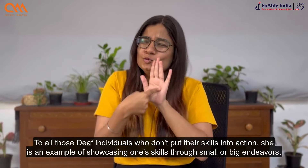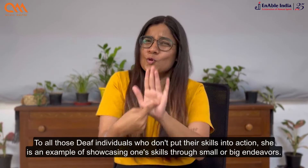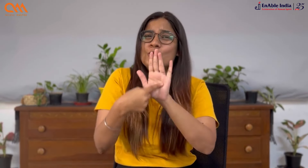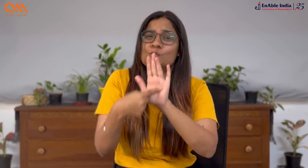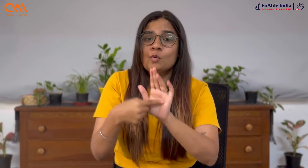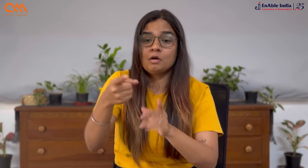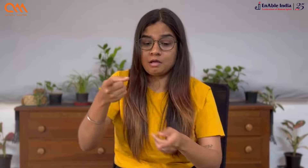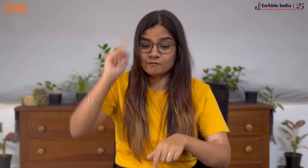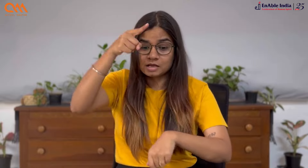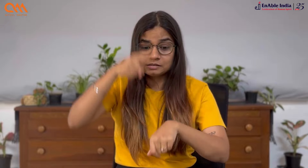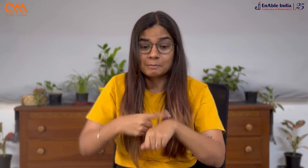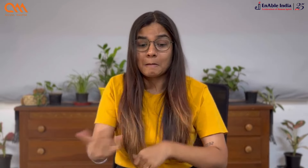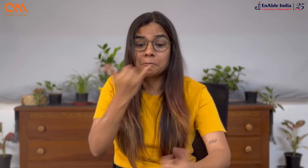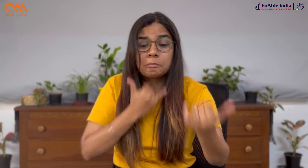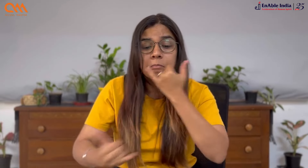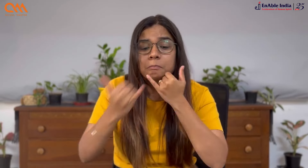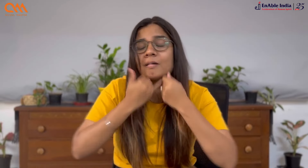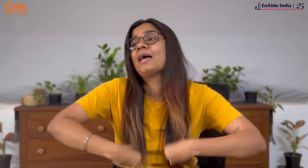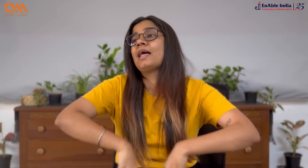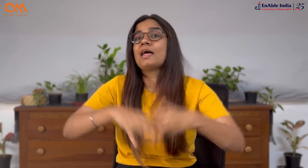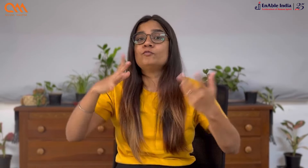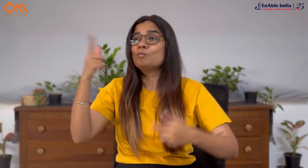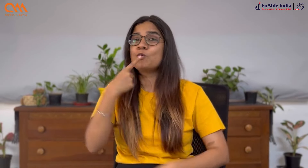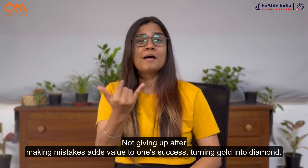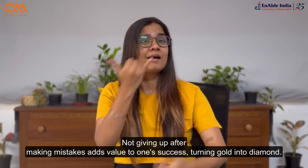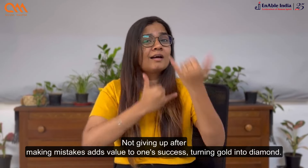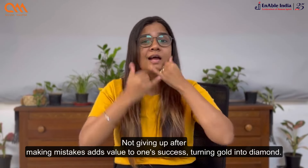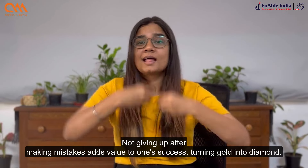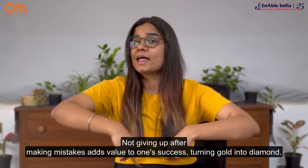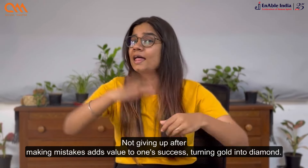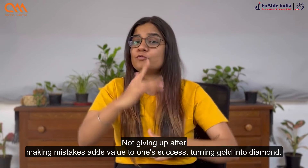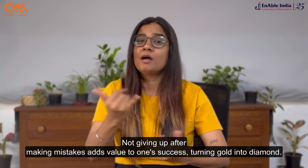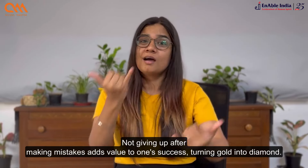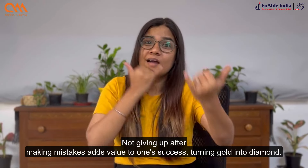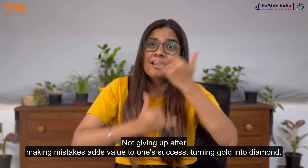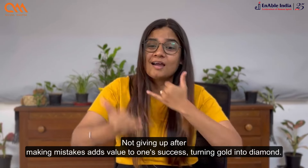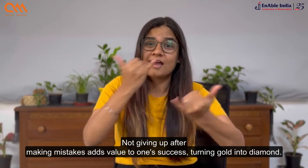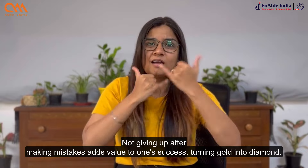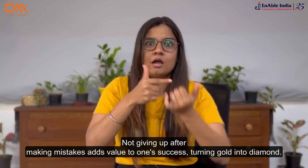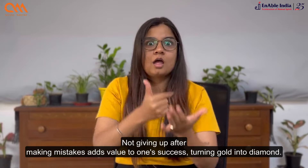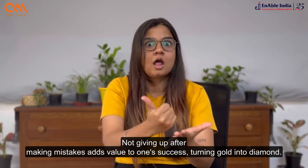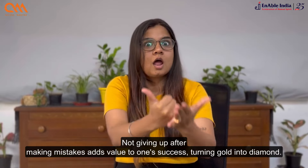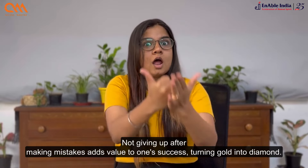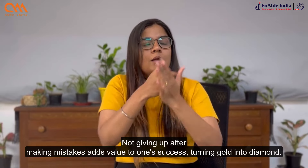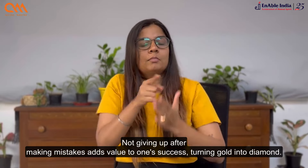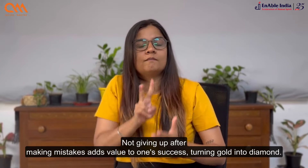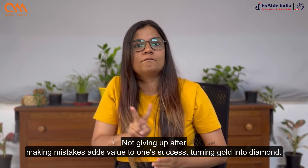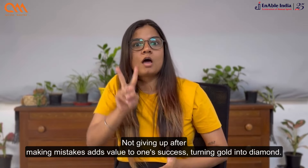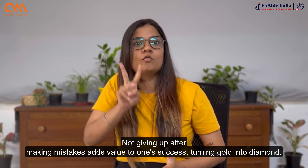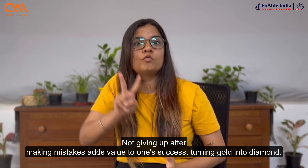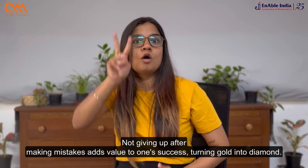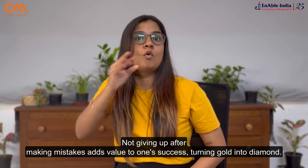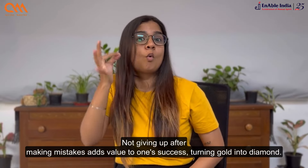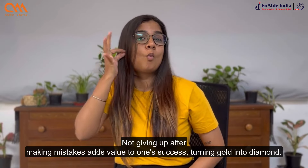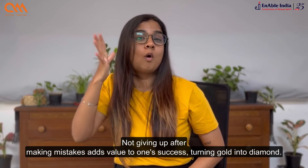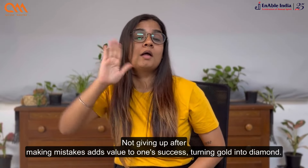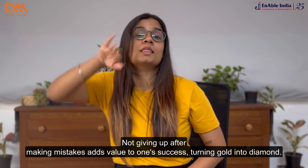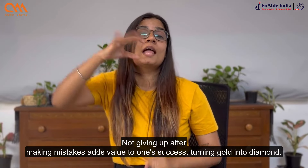करने के बाद हार न मानना किसी की सफलता में मूल्य जोडता है, सोने को हीरे में बदल देता है। उनका लक्ष्य बधिर